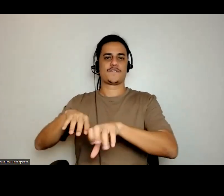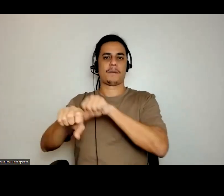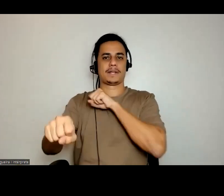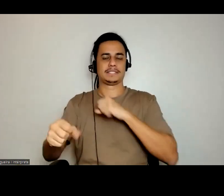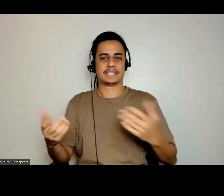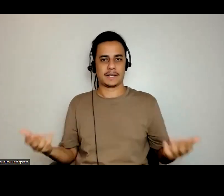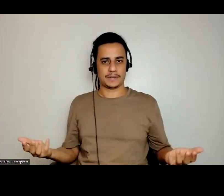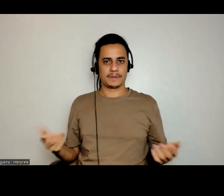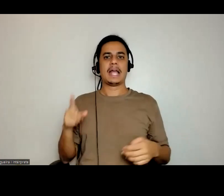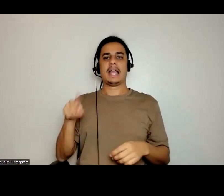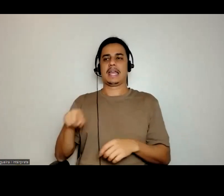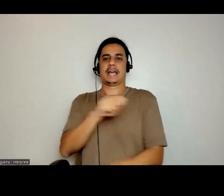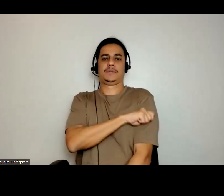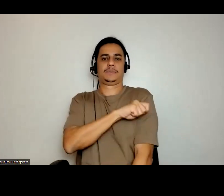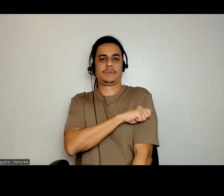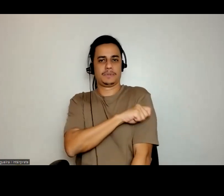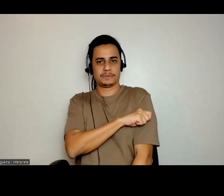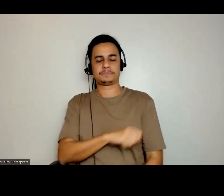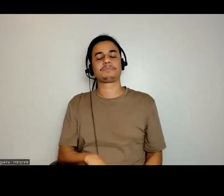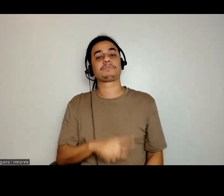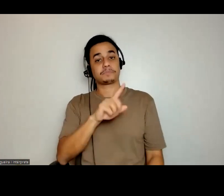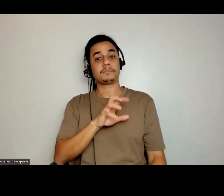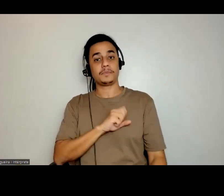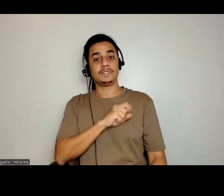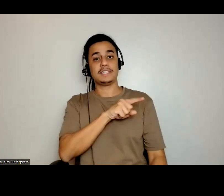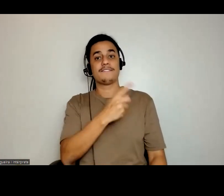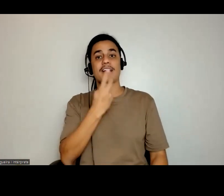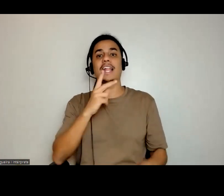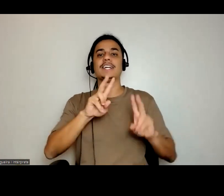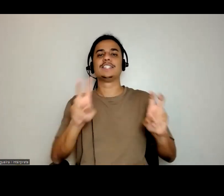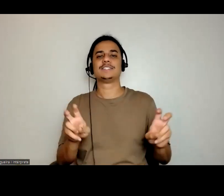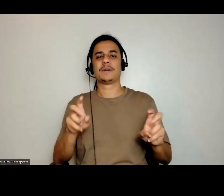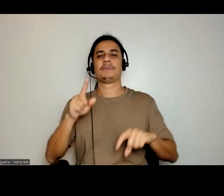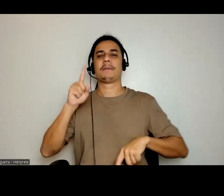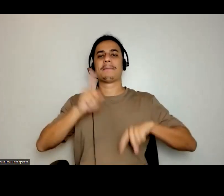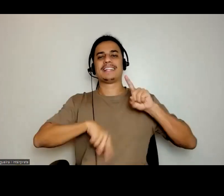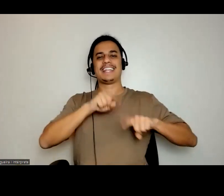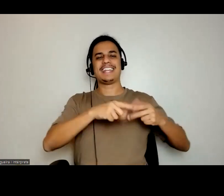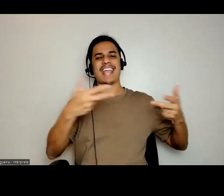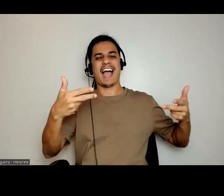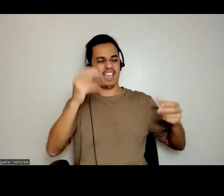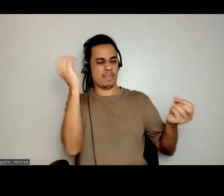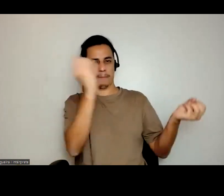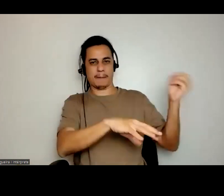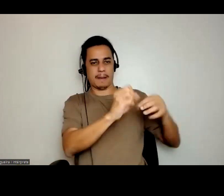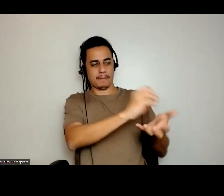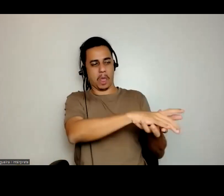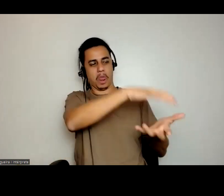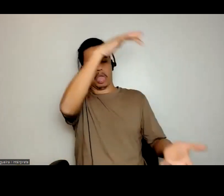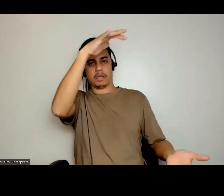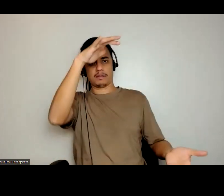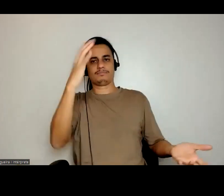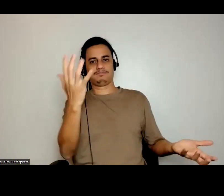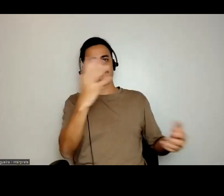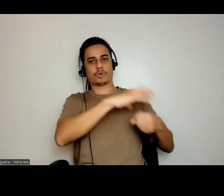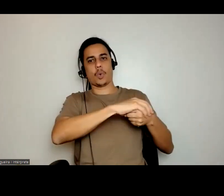os alunos. Adorei você falar a ideia de entulho colonial, porque a branquitude faz isso com